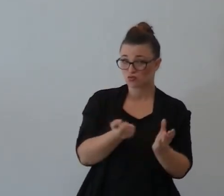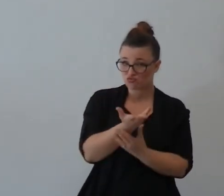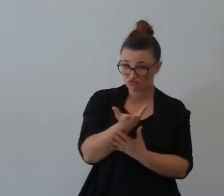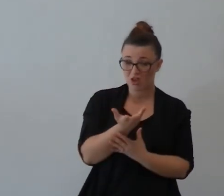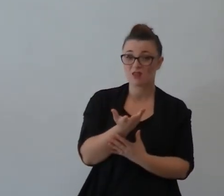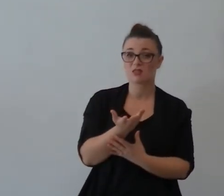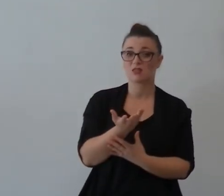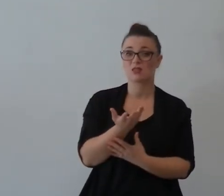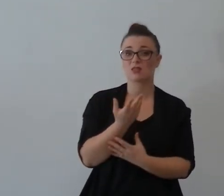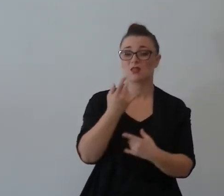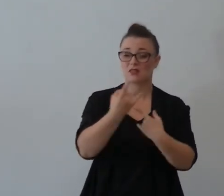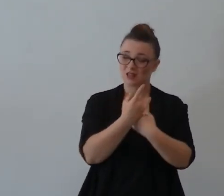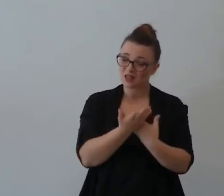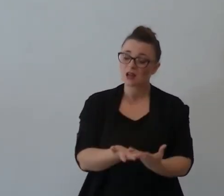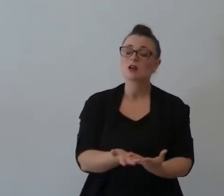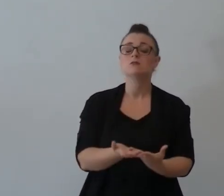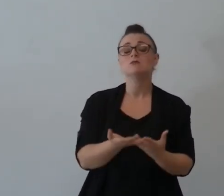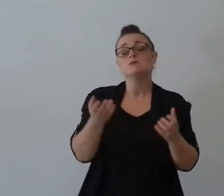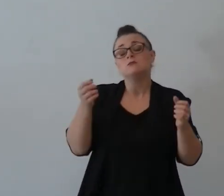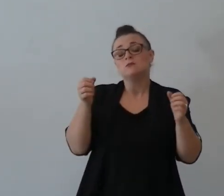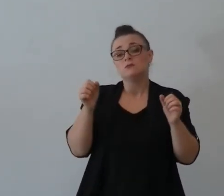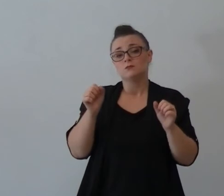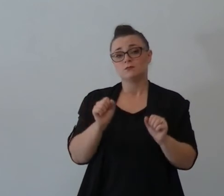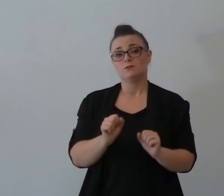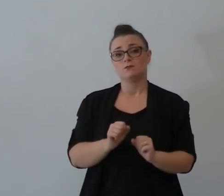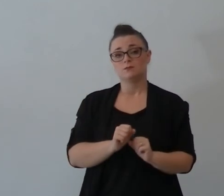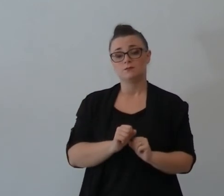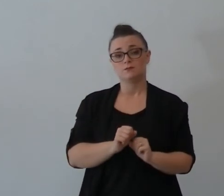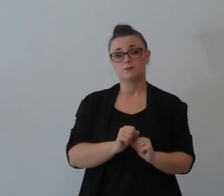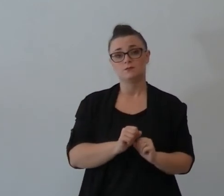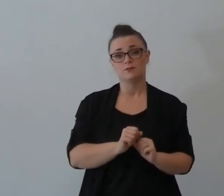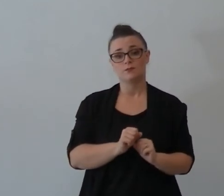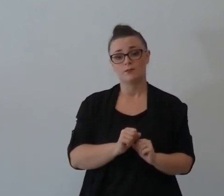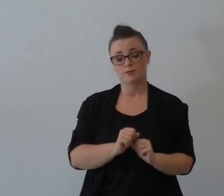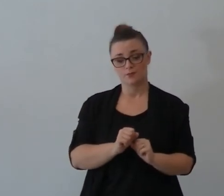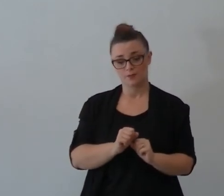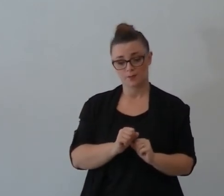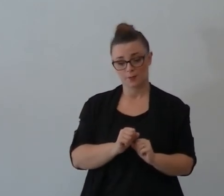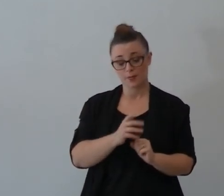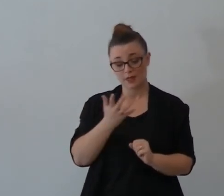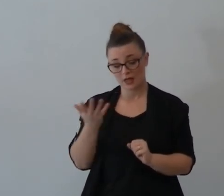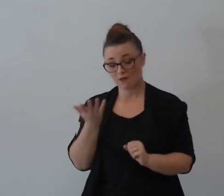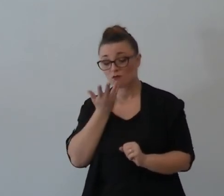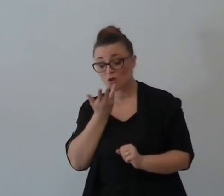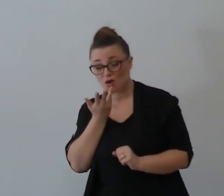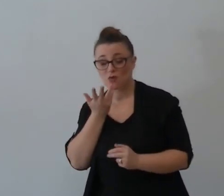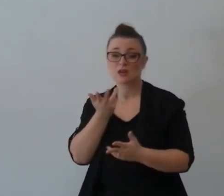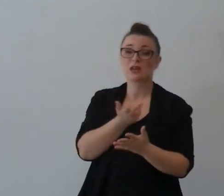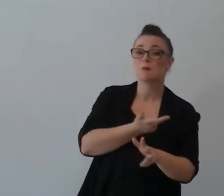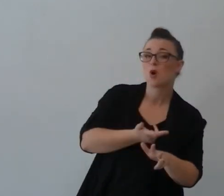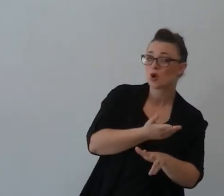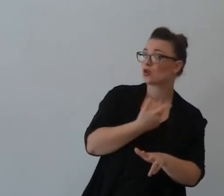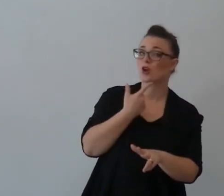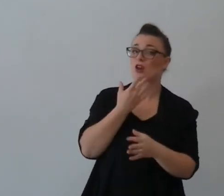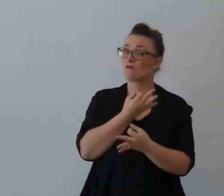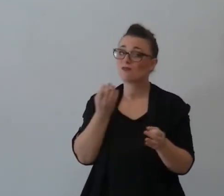davanti alla distrazione di qualcuno di qualche cosa che ti spinge ad avere un rapporto che non è buono prega queste cose